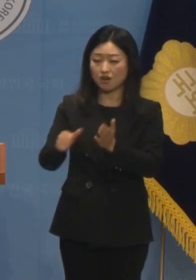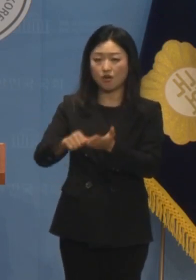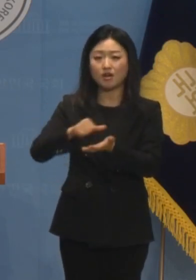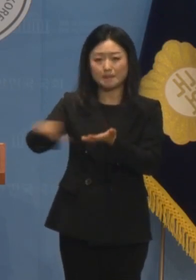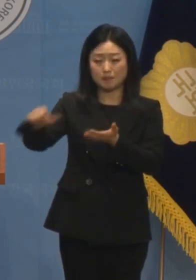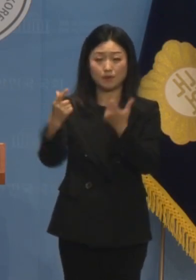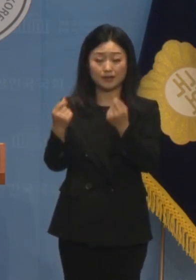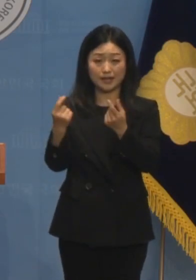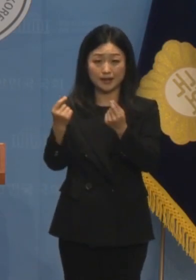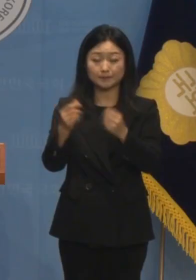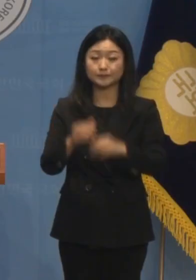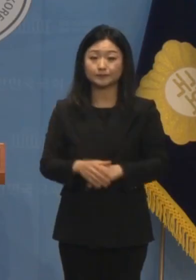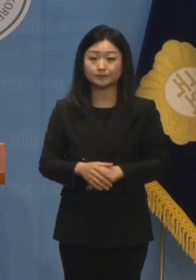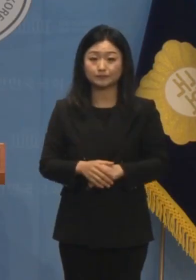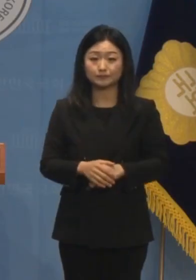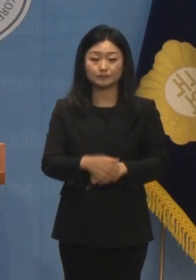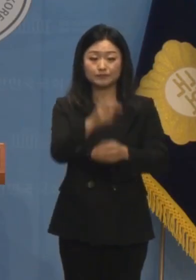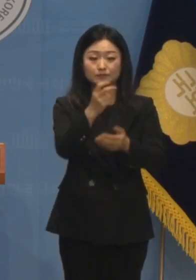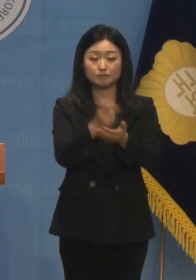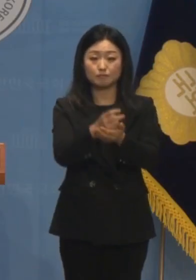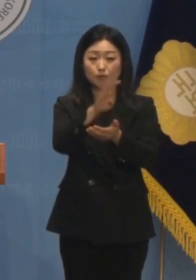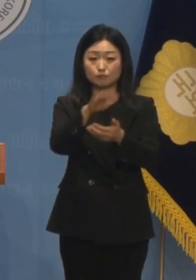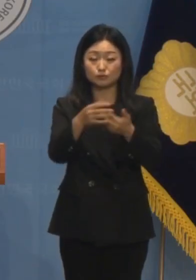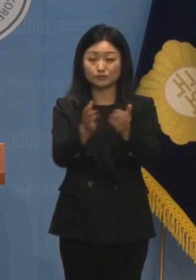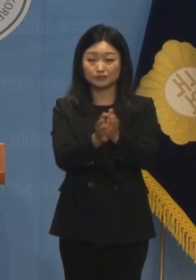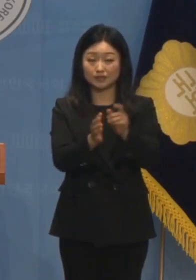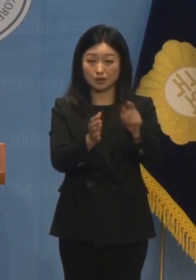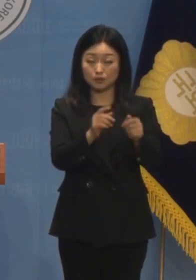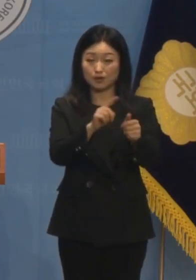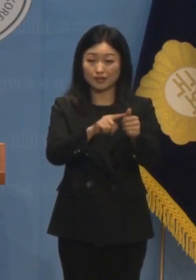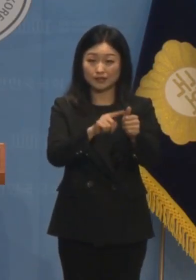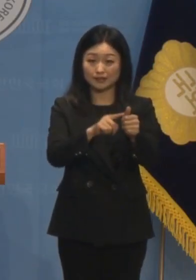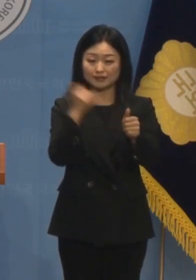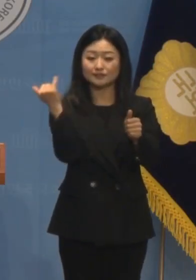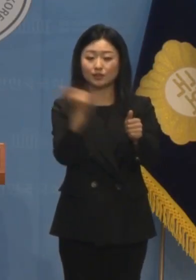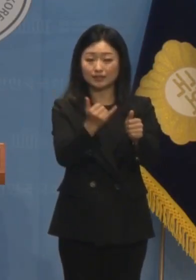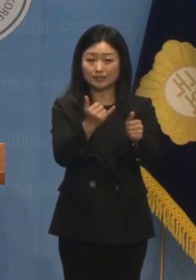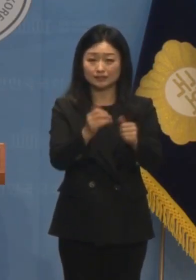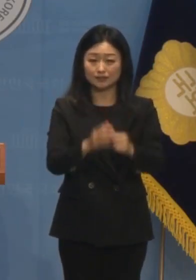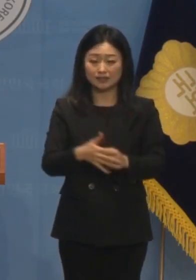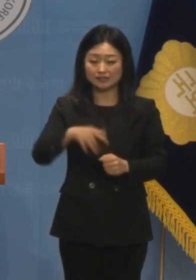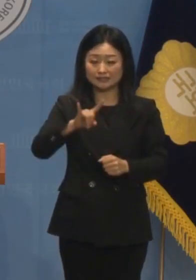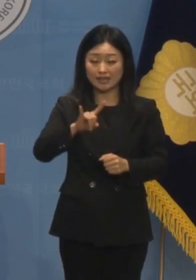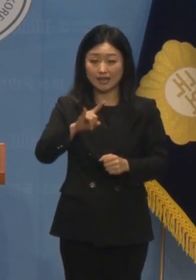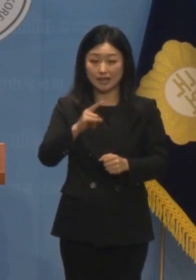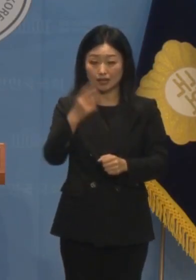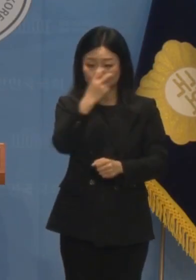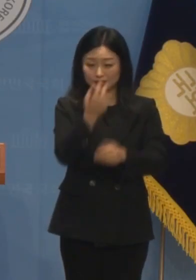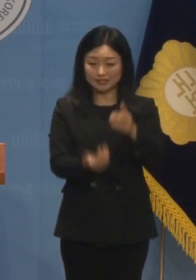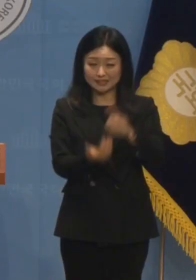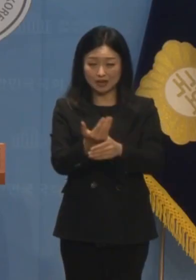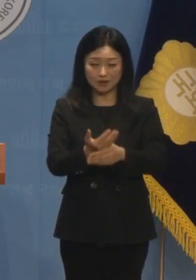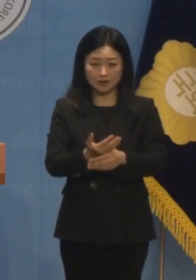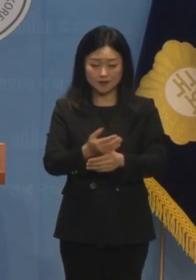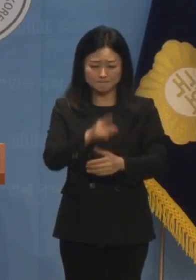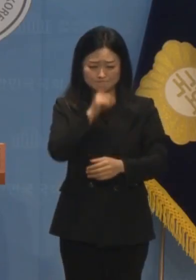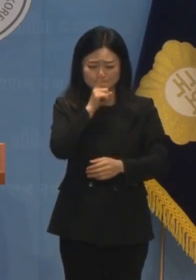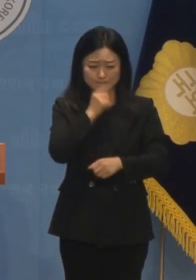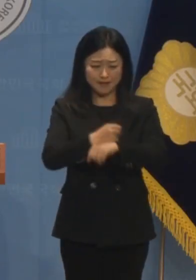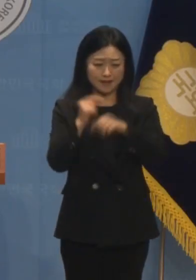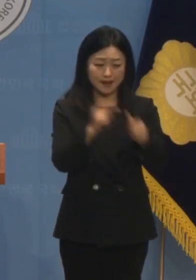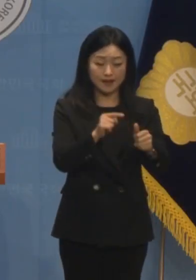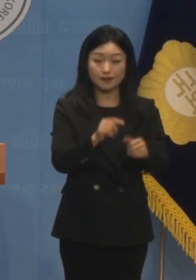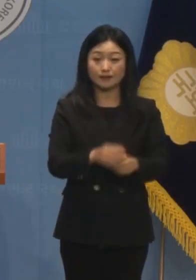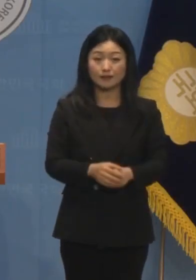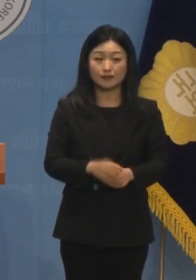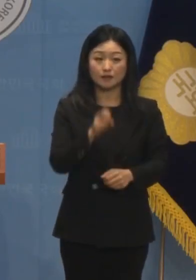출장 중이던 장관에게 전화해 최해병 사건 수사를 무마했습니다. 정치부로커 명태균 씨와